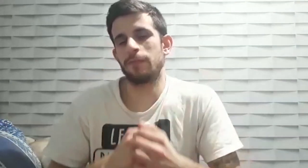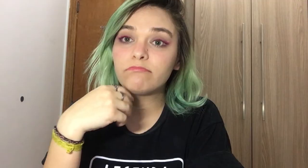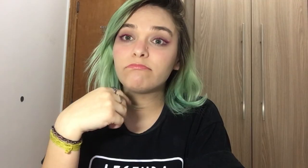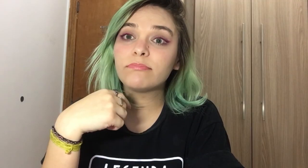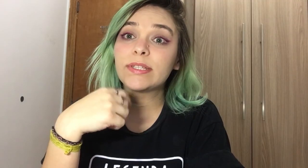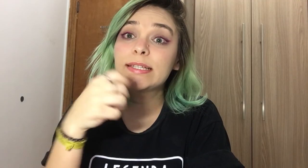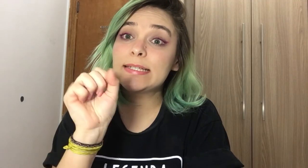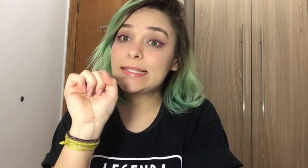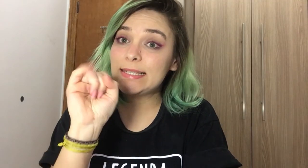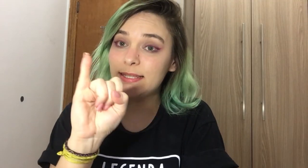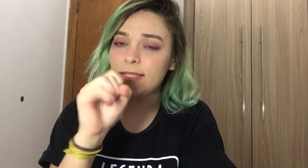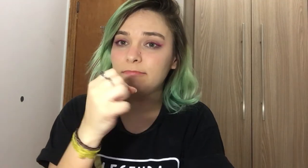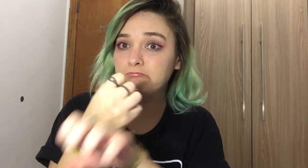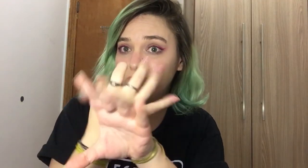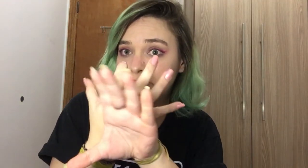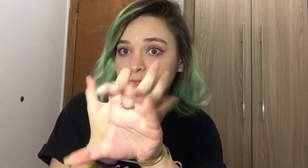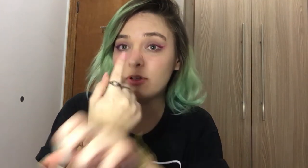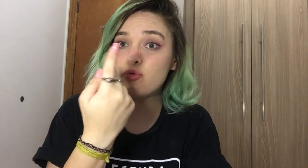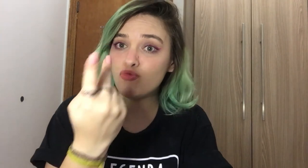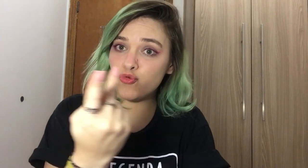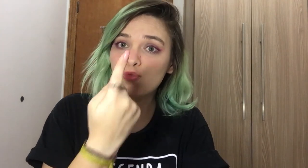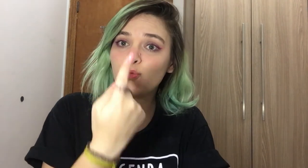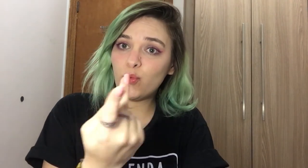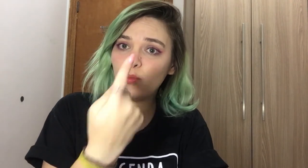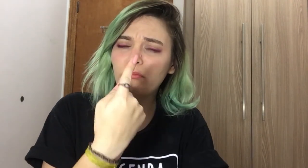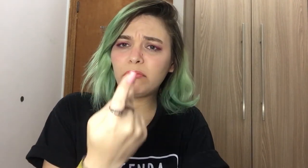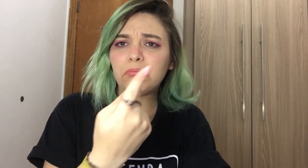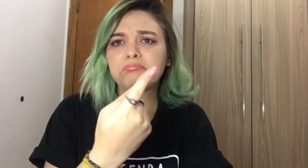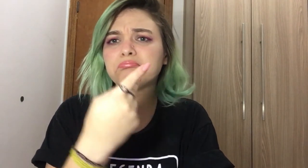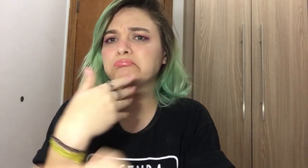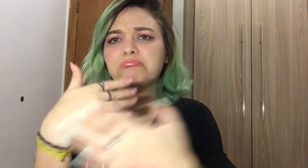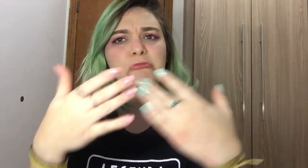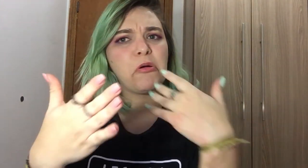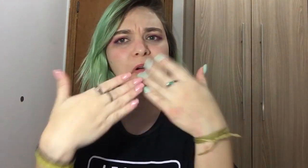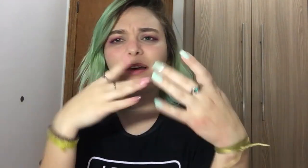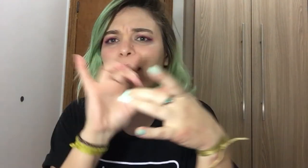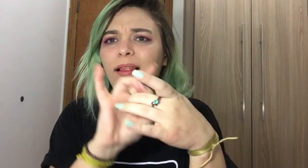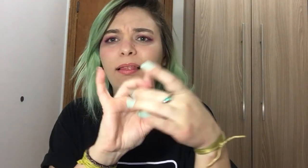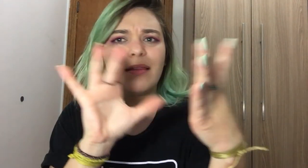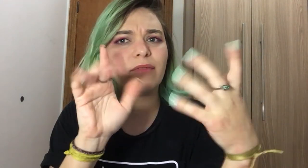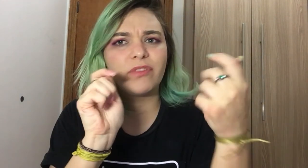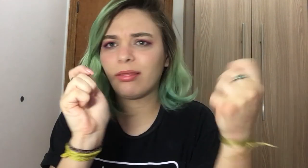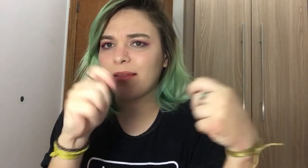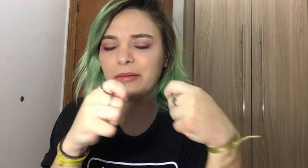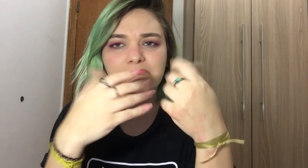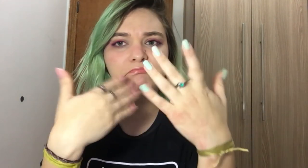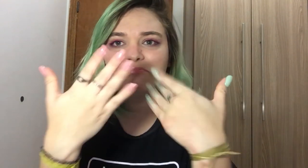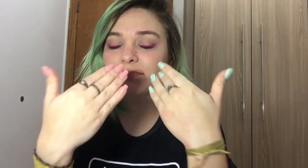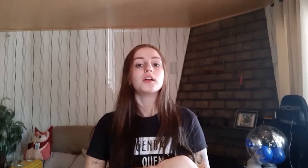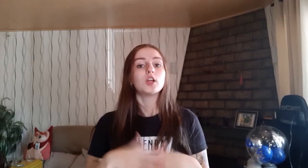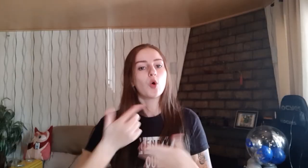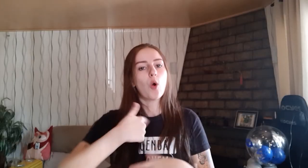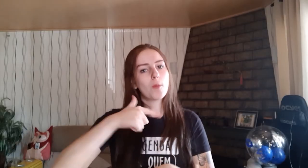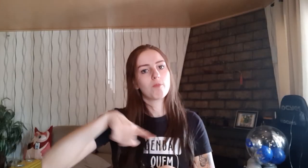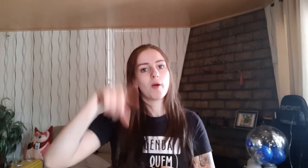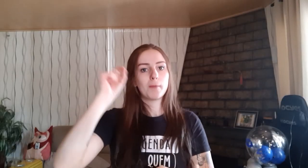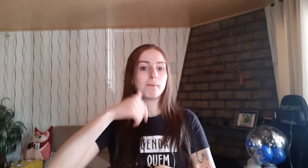Flávia se for uma chamada só com duas pessoas todas as plataformas são bacanas Tainá eu prefiro